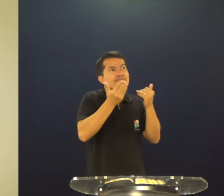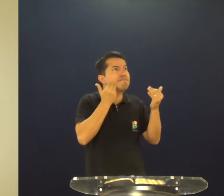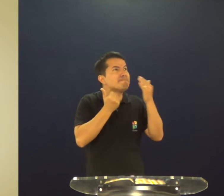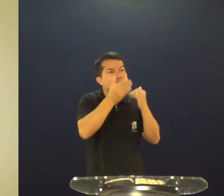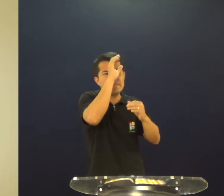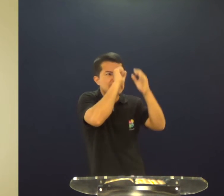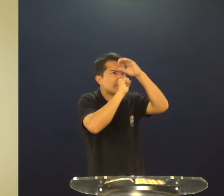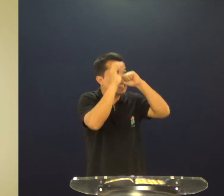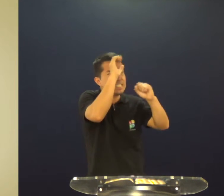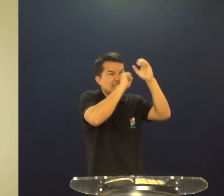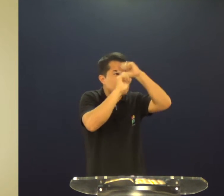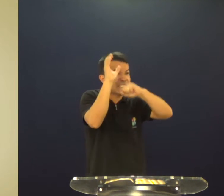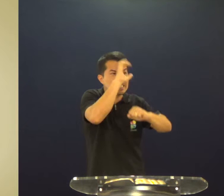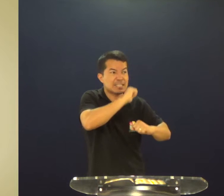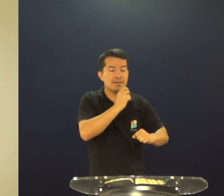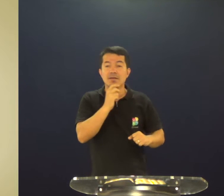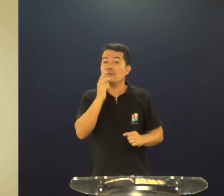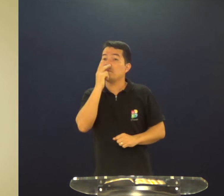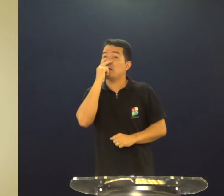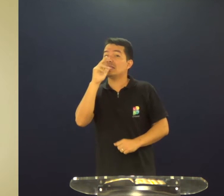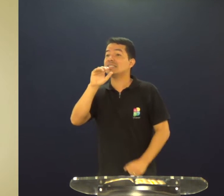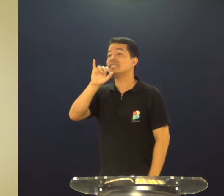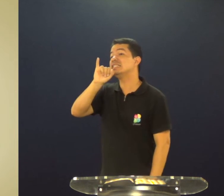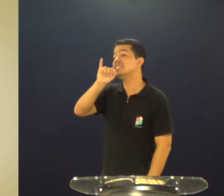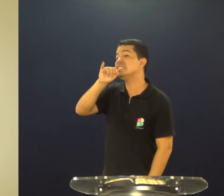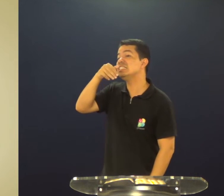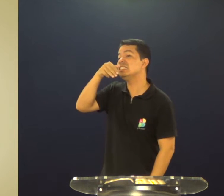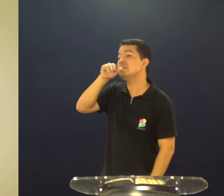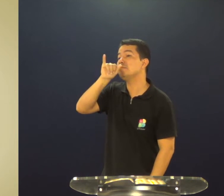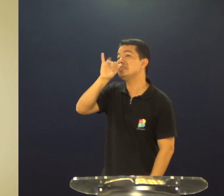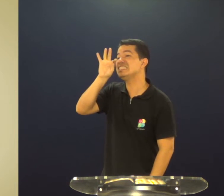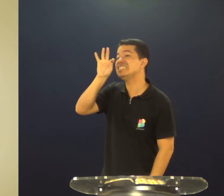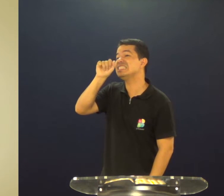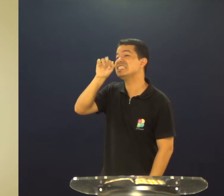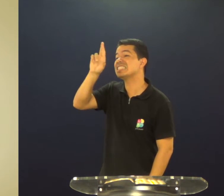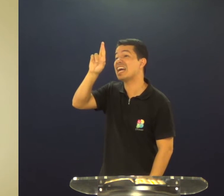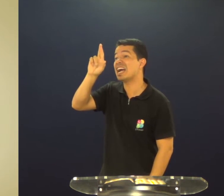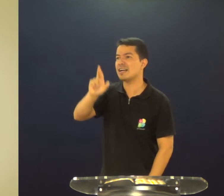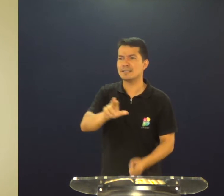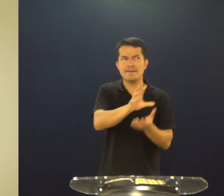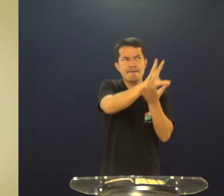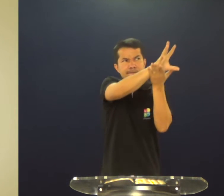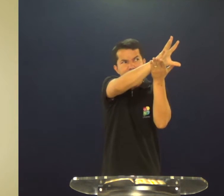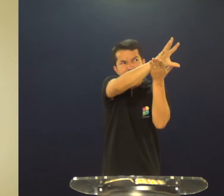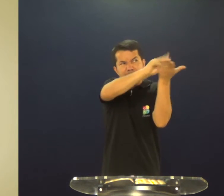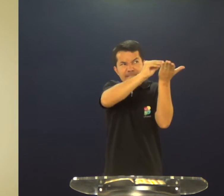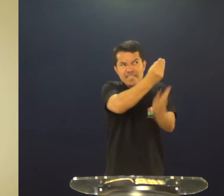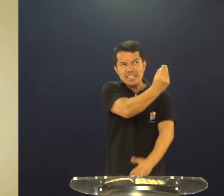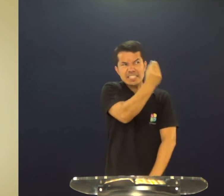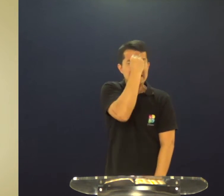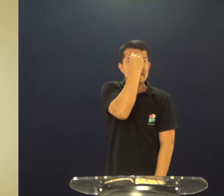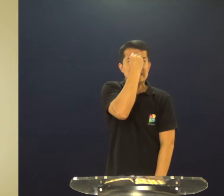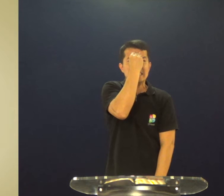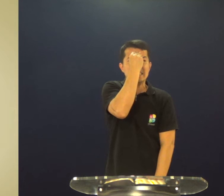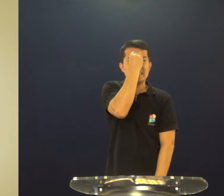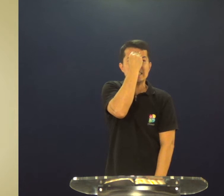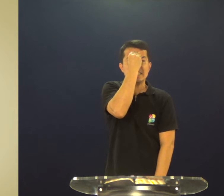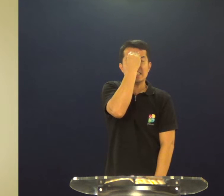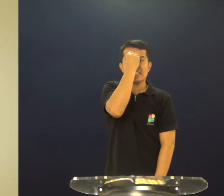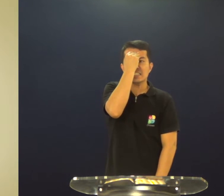esses meninos, então, aprendiam, aprendiam, e eles começavam, então, a